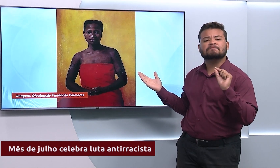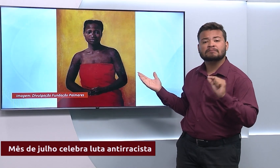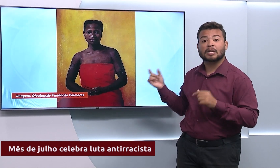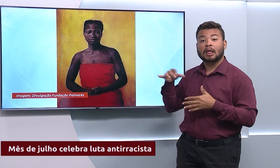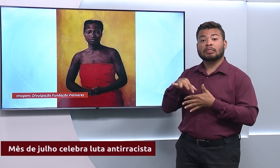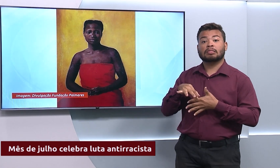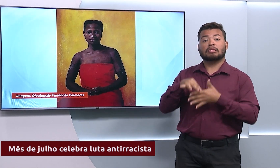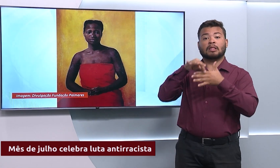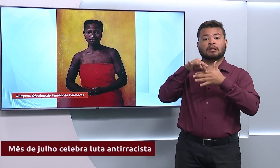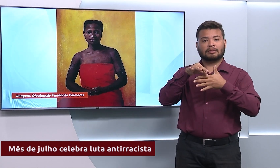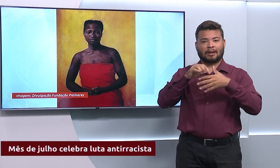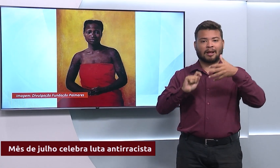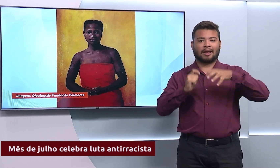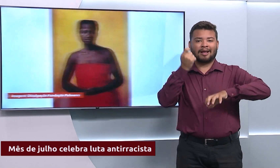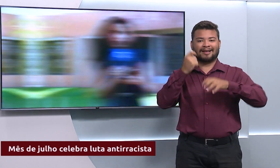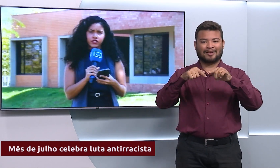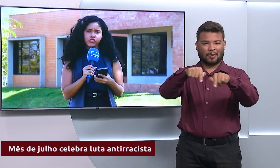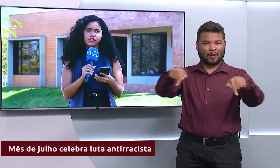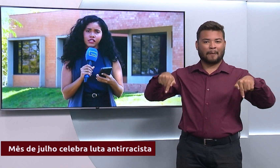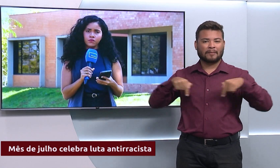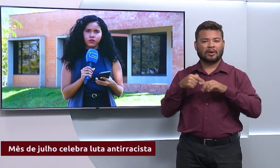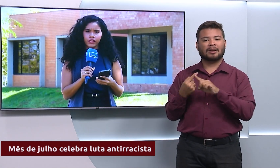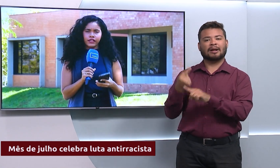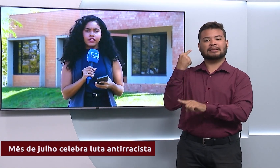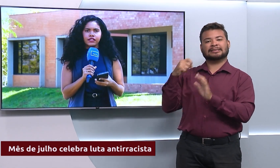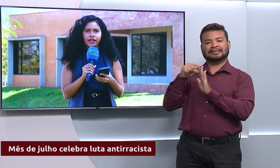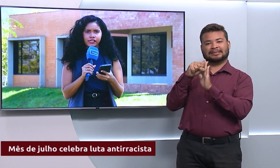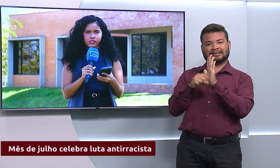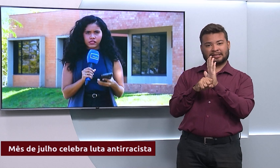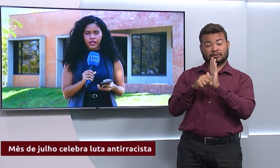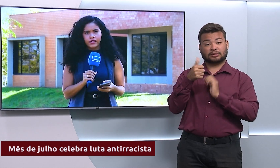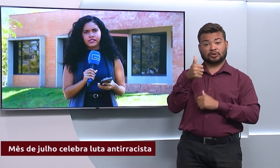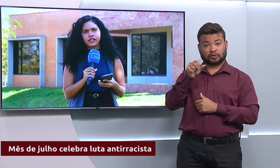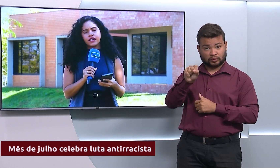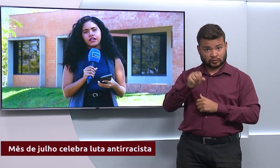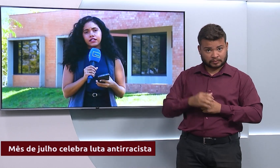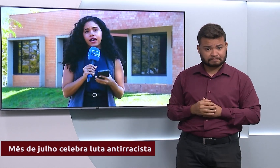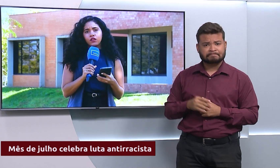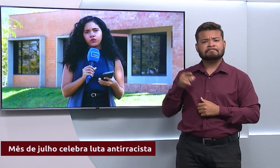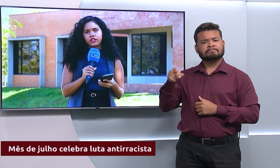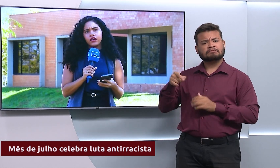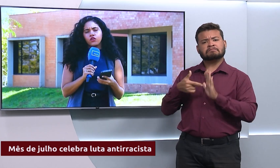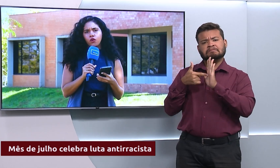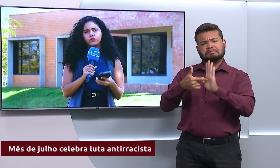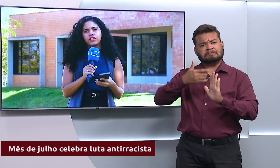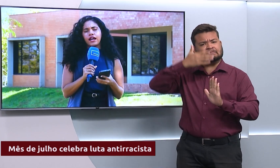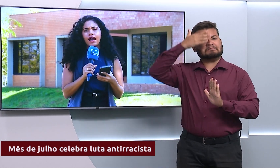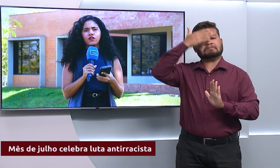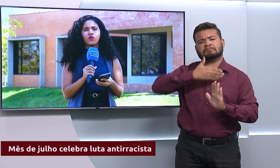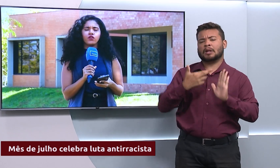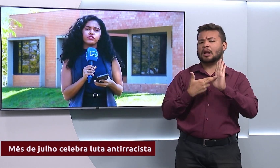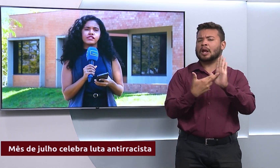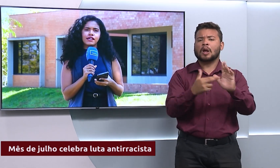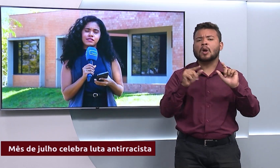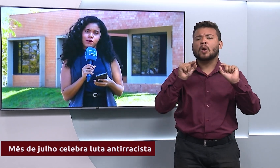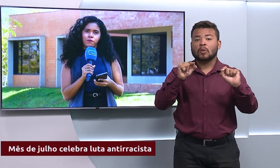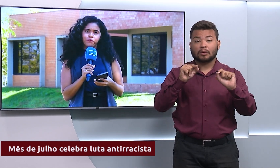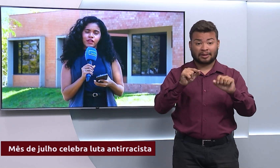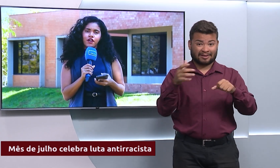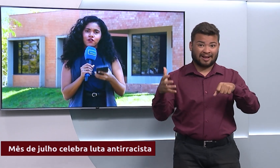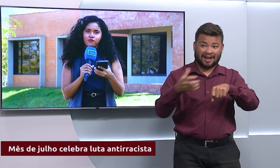século XVIII e se tornou um grande símbolo da resistência e da luta contra a colonização.